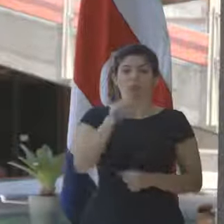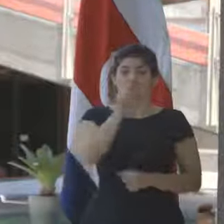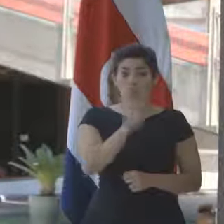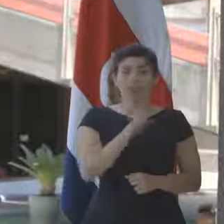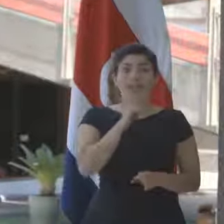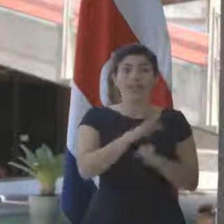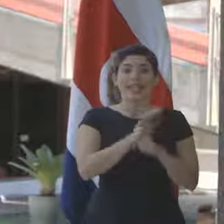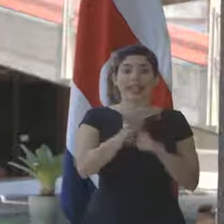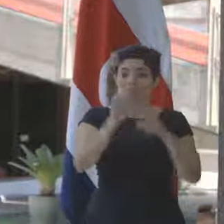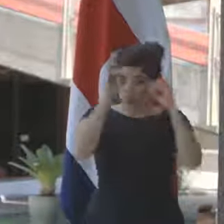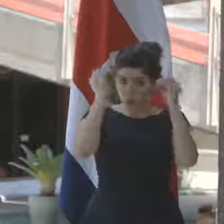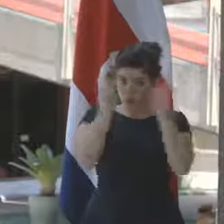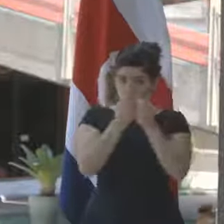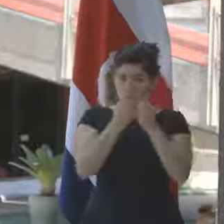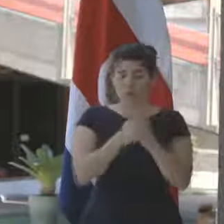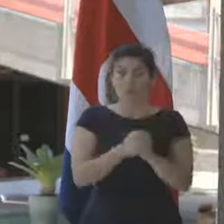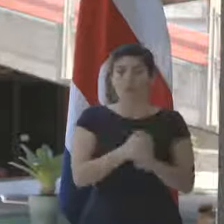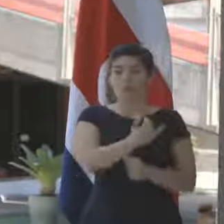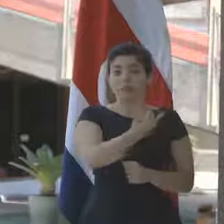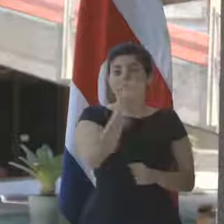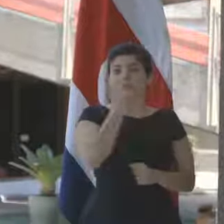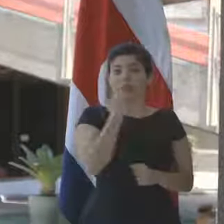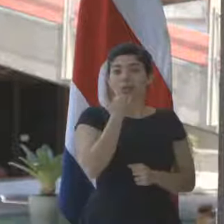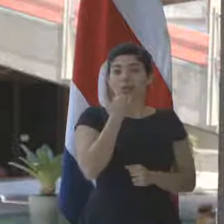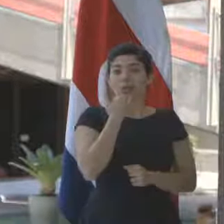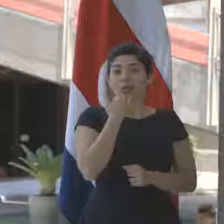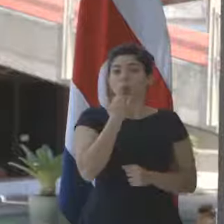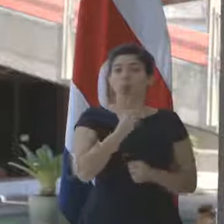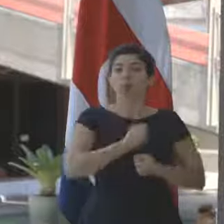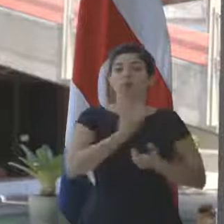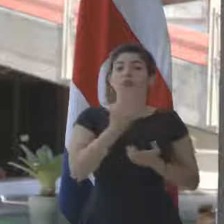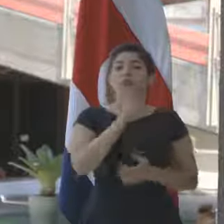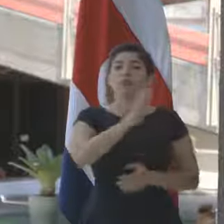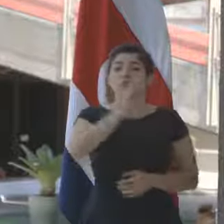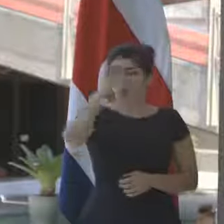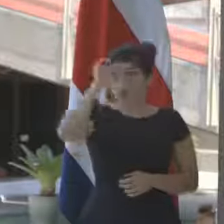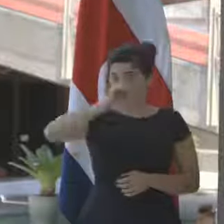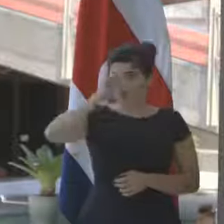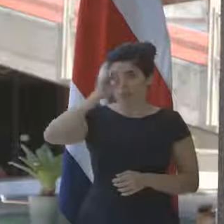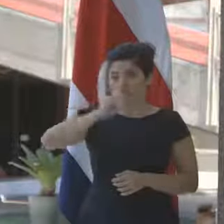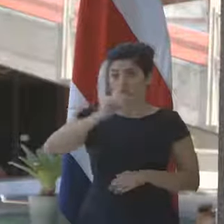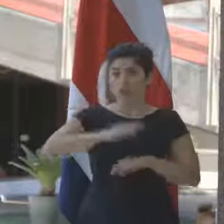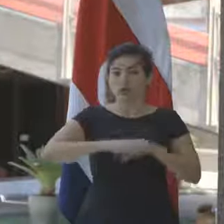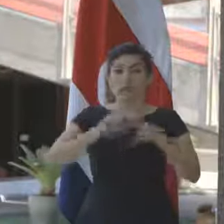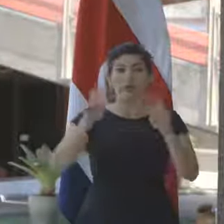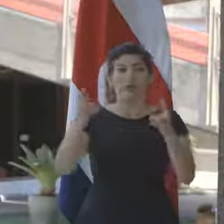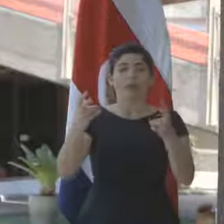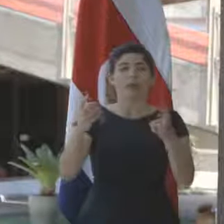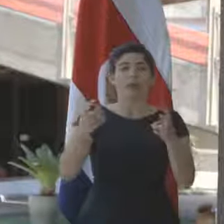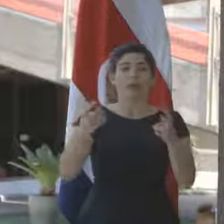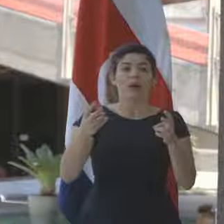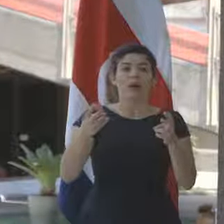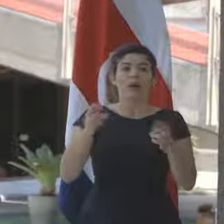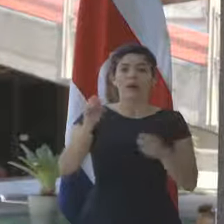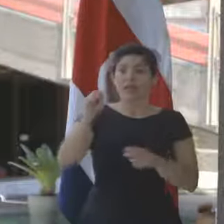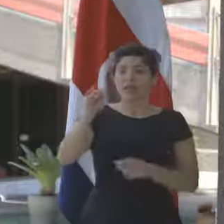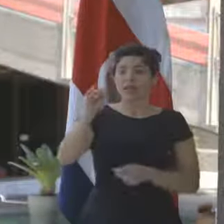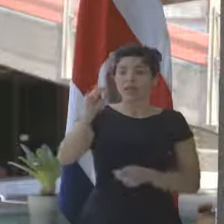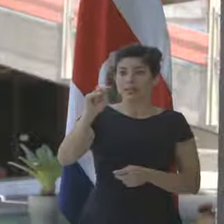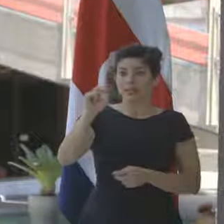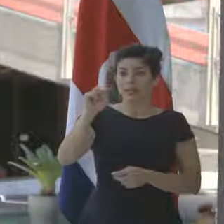ético, don Antonio Solís, me llamó y me externó su criterio en materia del tema del sinarte.